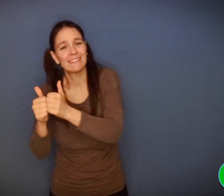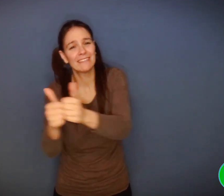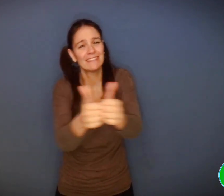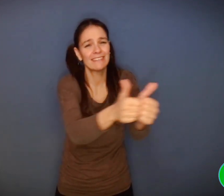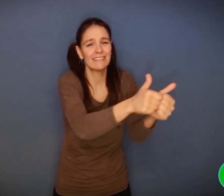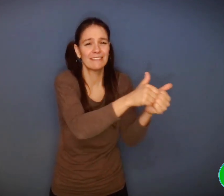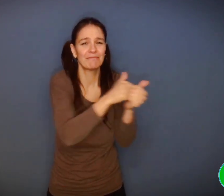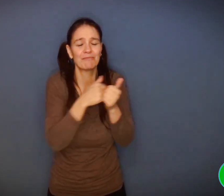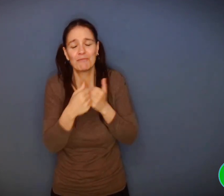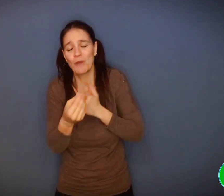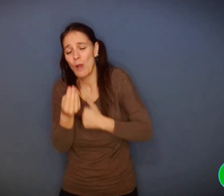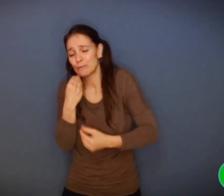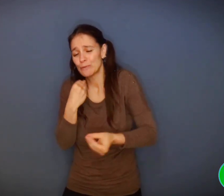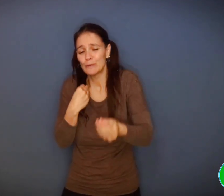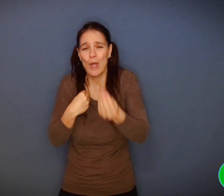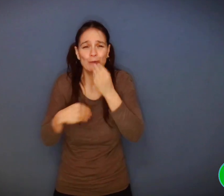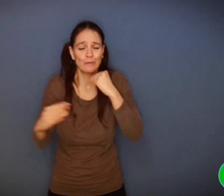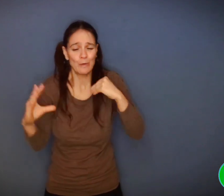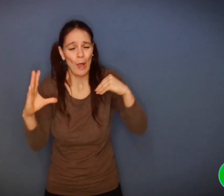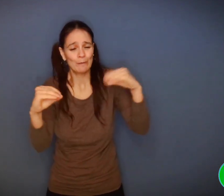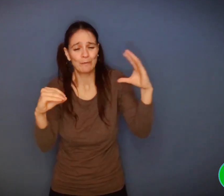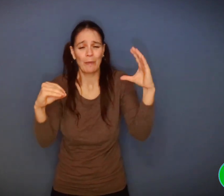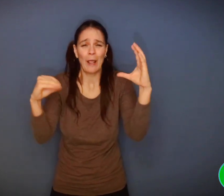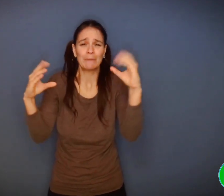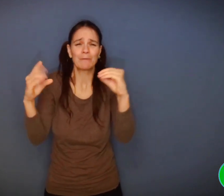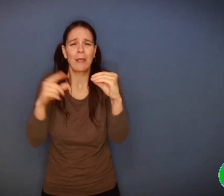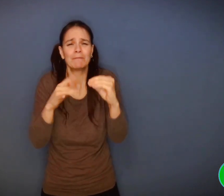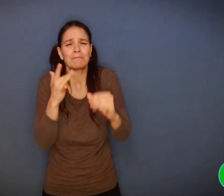de Félicien le jardinier. »